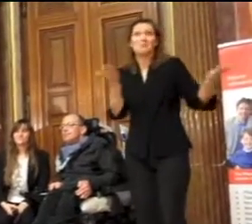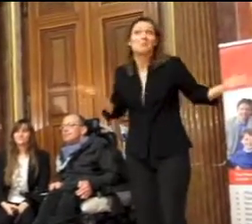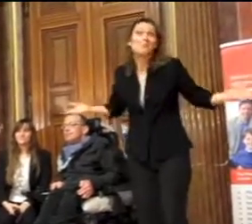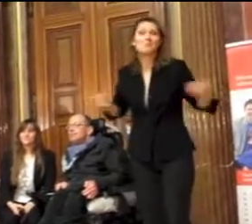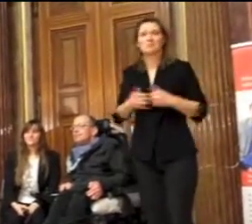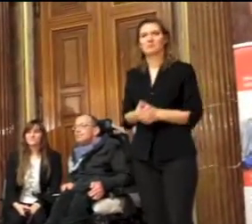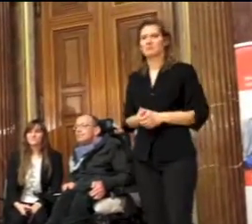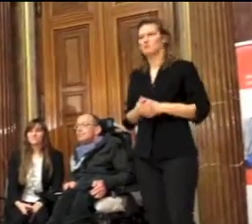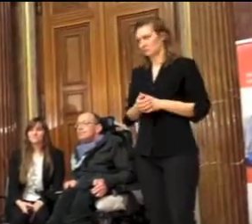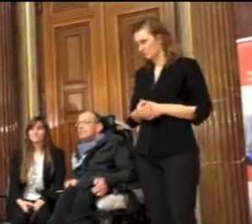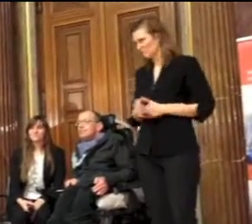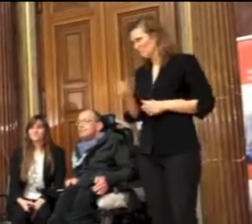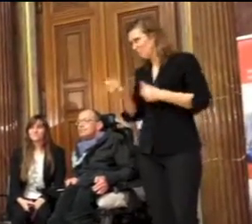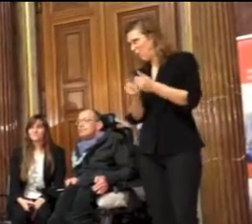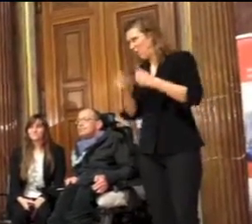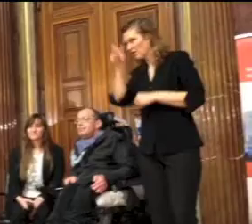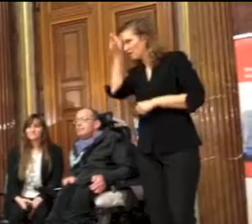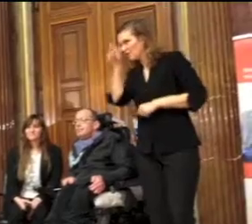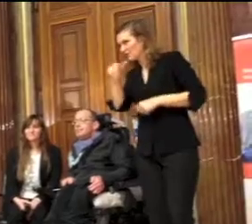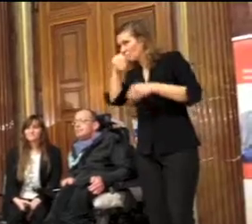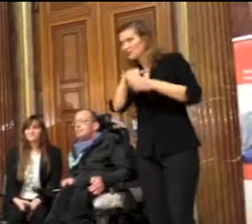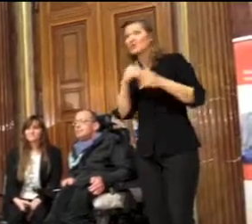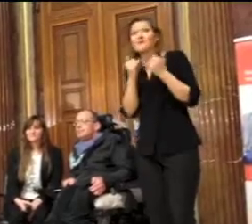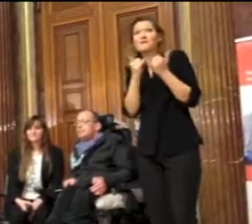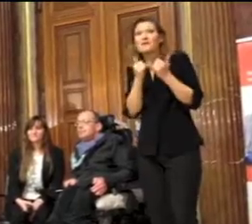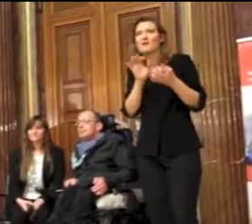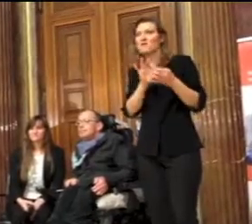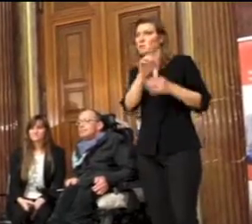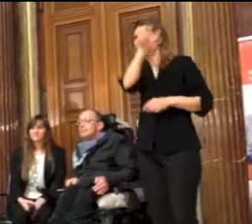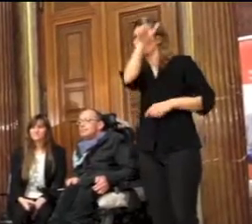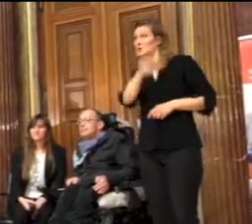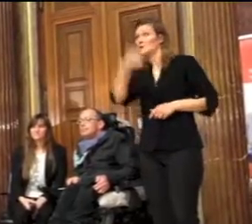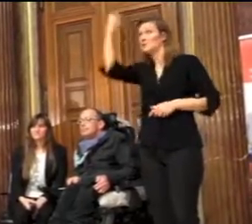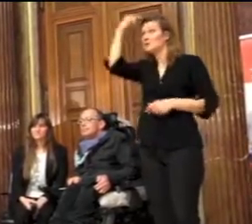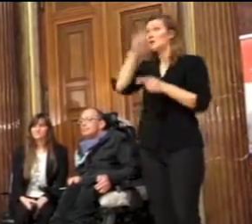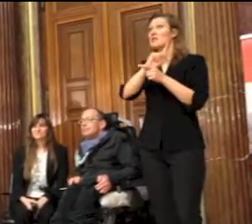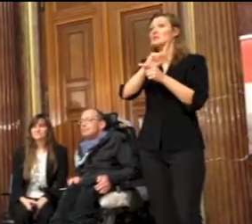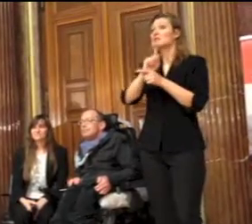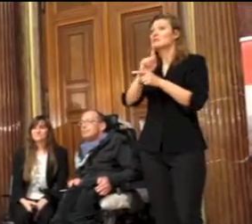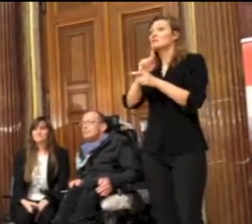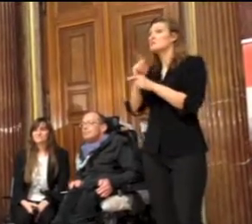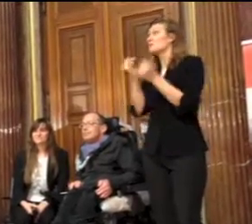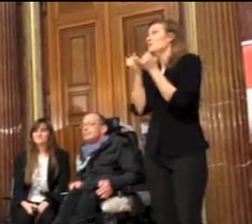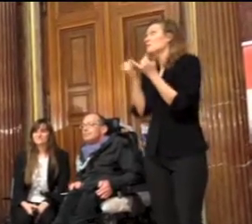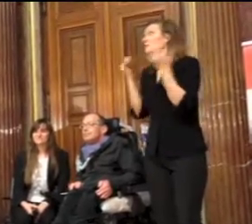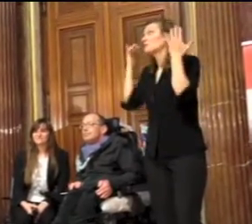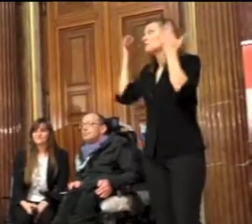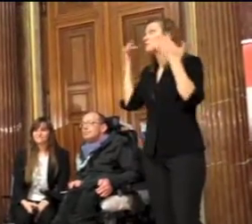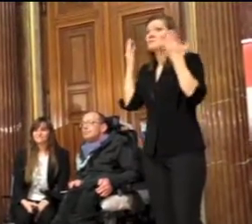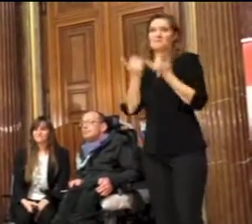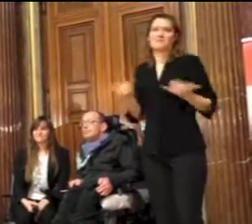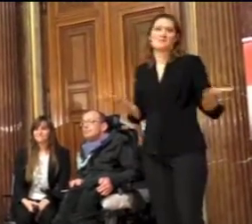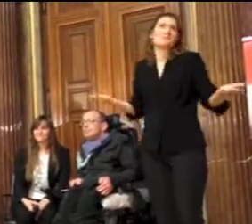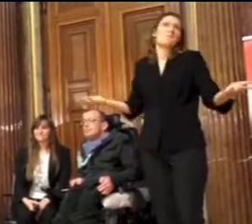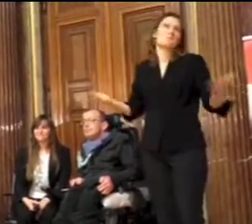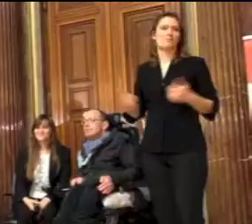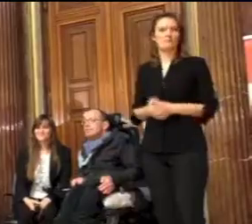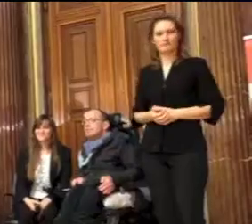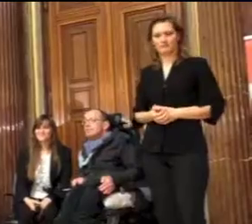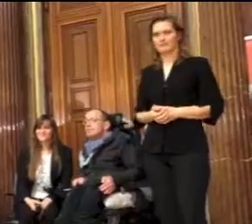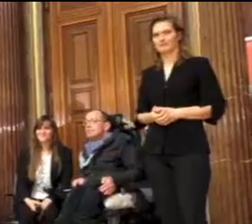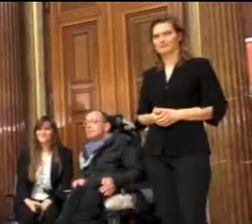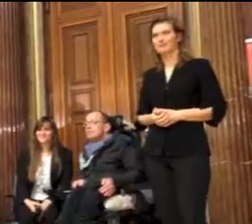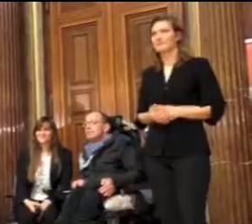Welt? Aber was für Ticker ist ein Politiker, woher kommt er und was will er von der Welt?